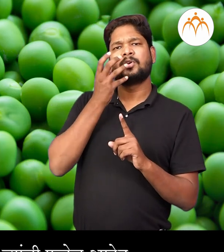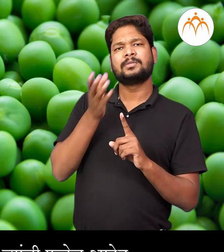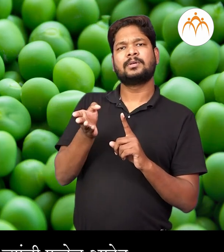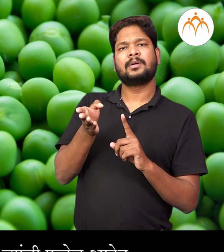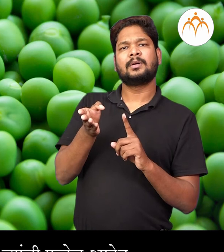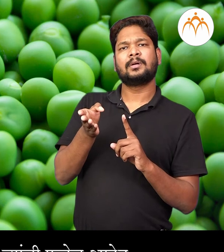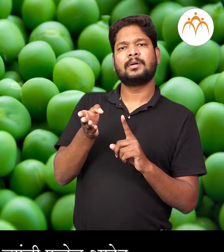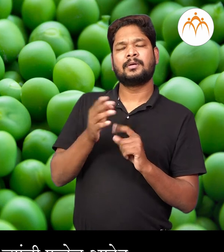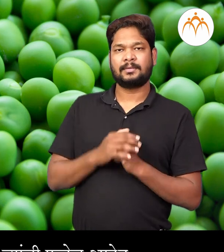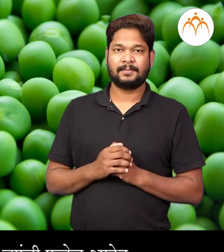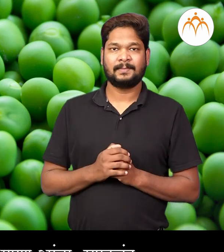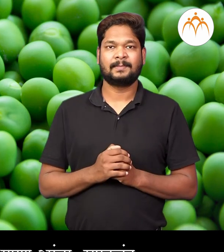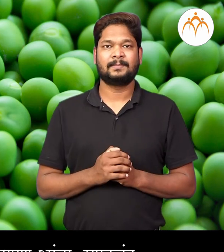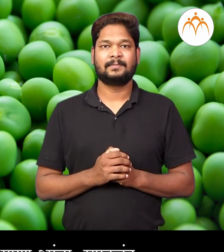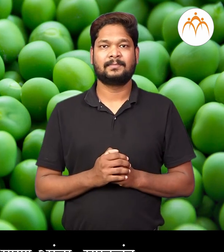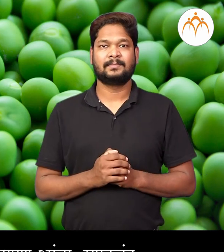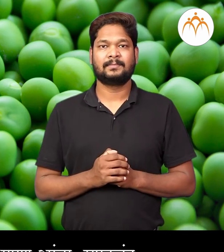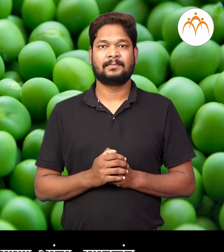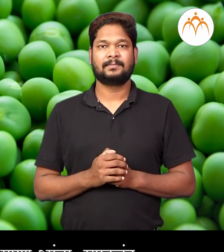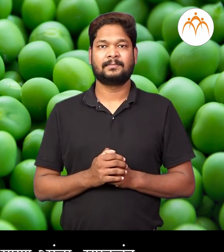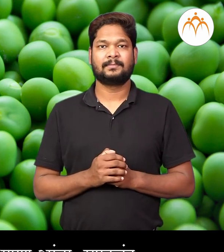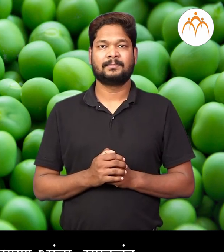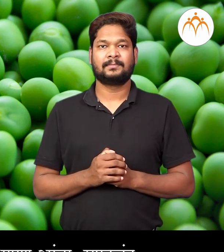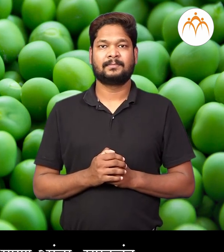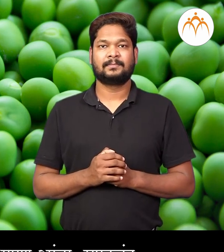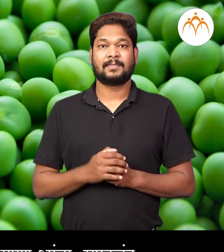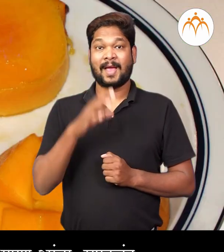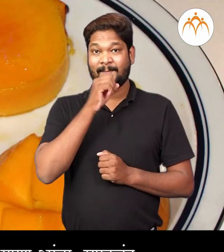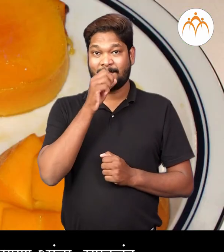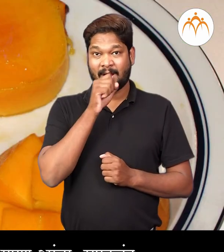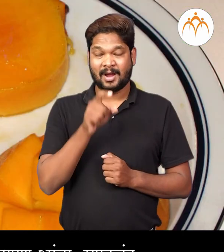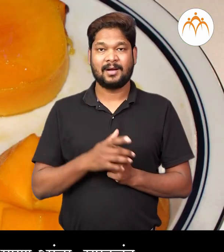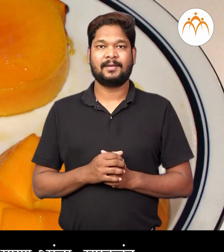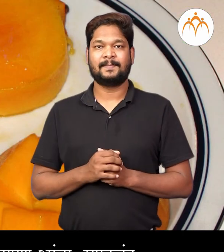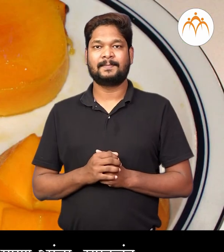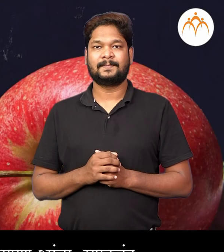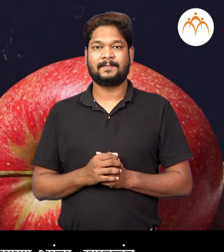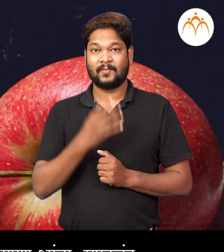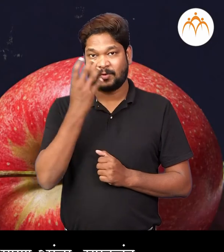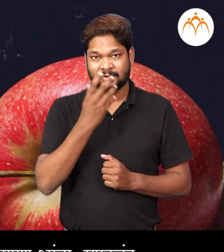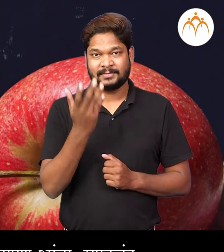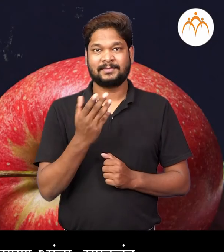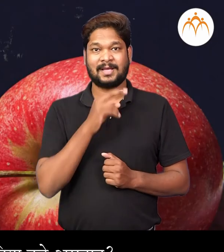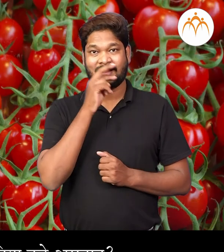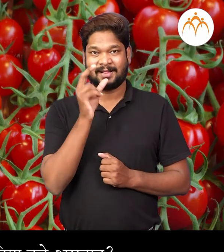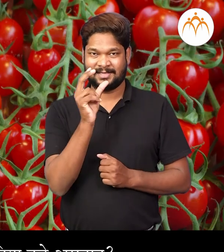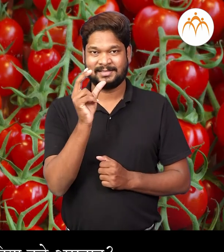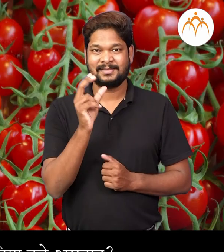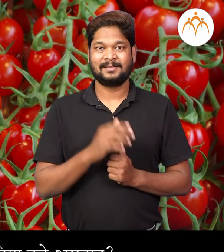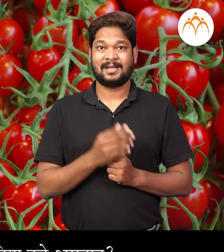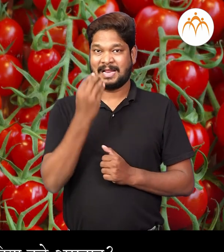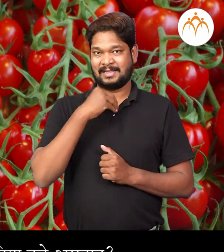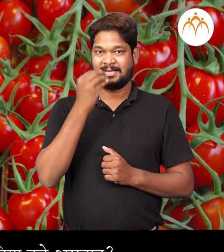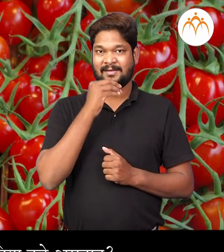ती तेंची फड़े चैत। आता माला सांगा। जेवां आपन आमबा, सफरचंद, टोमेटो